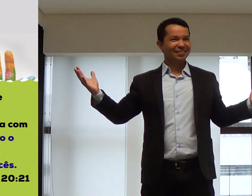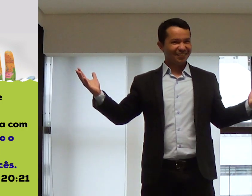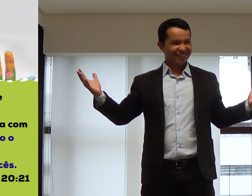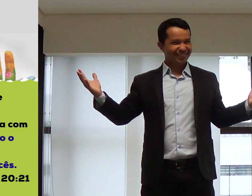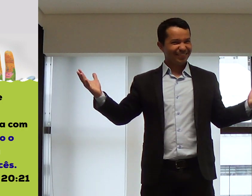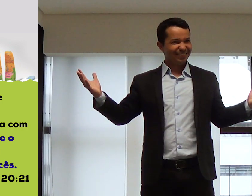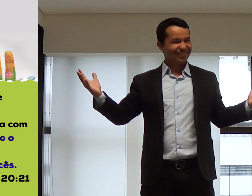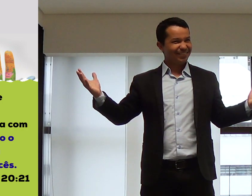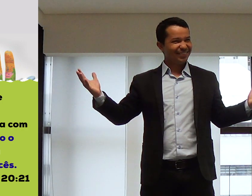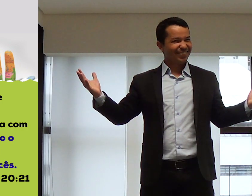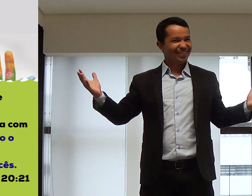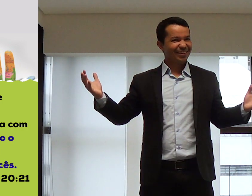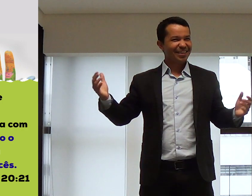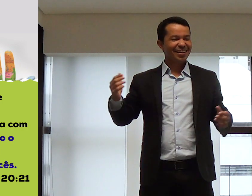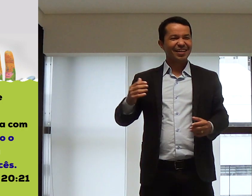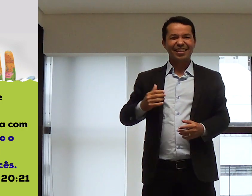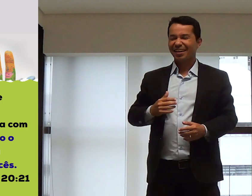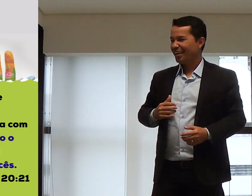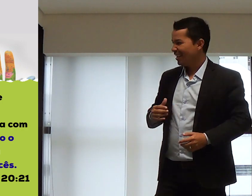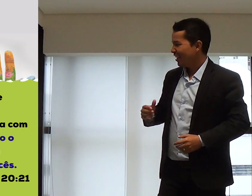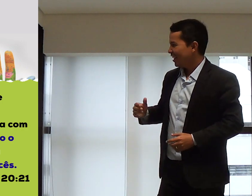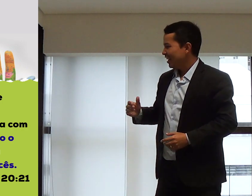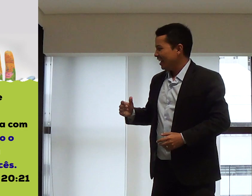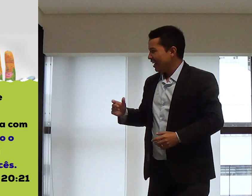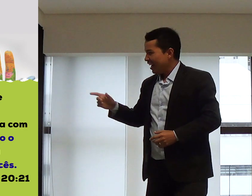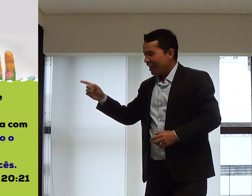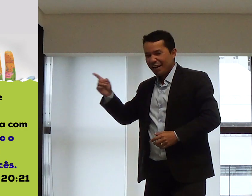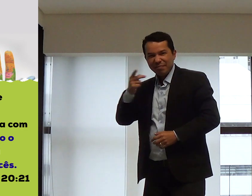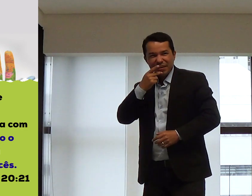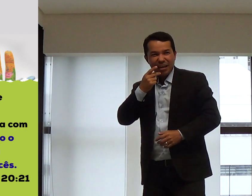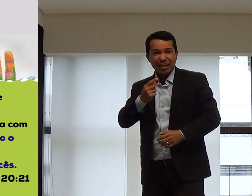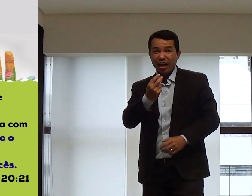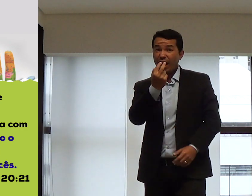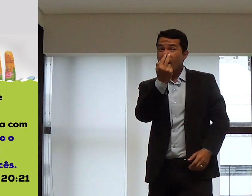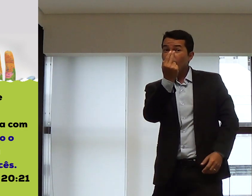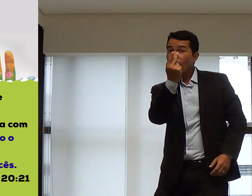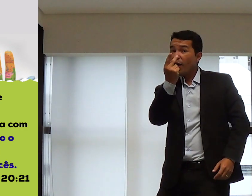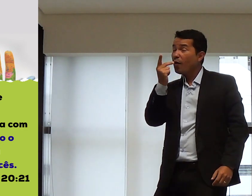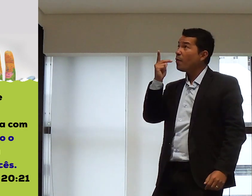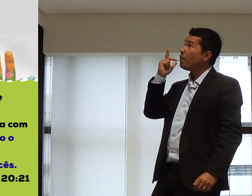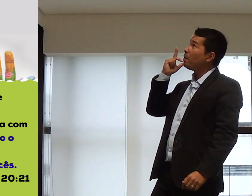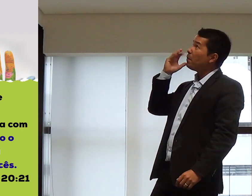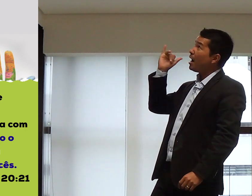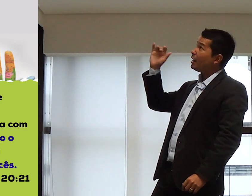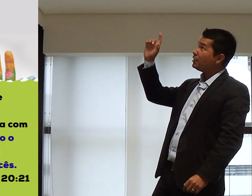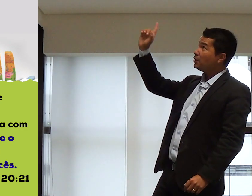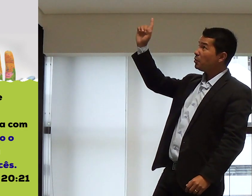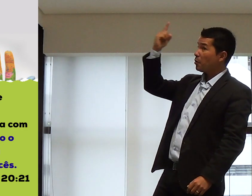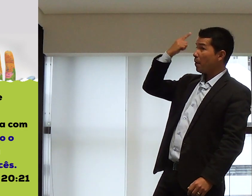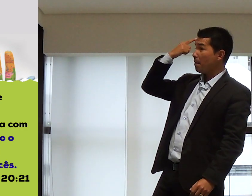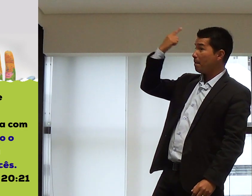esteja com vocês. A paz esteja com vocês. E ele fala assim.